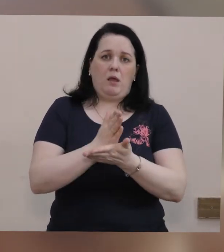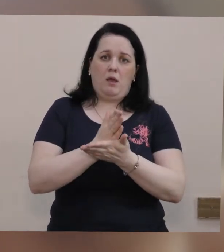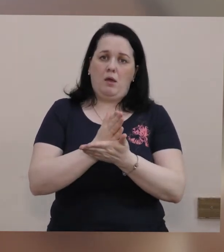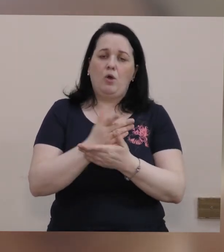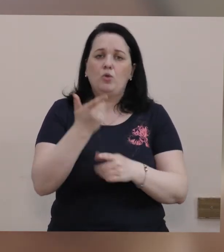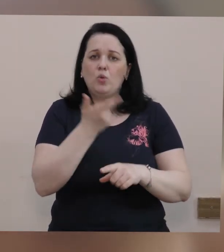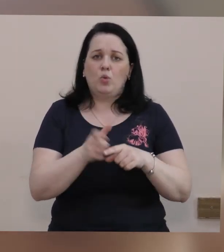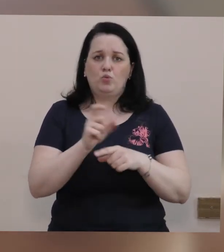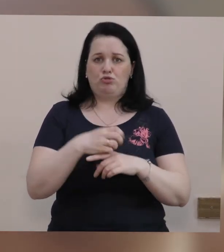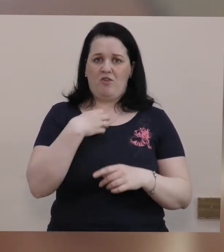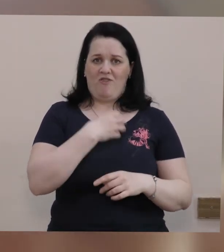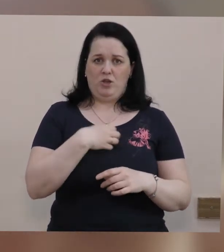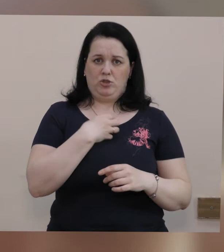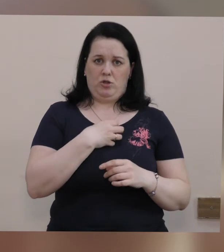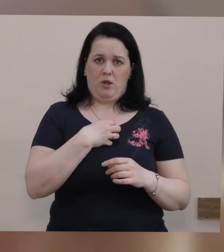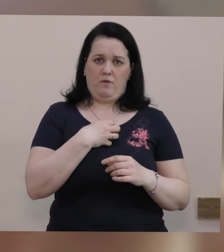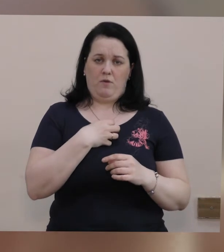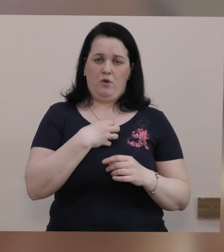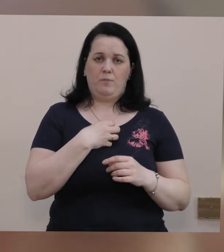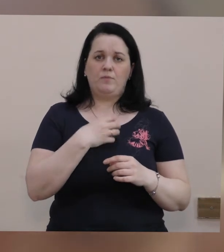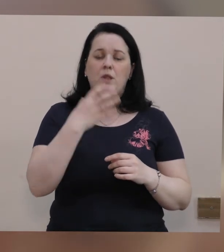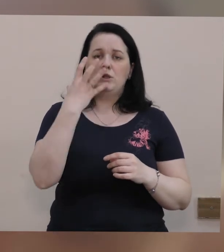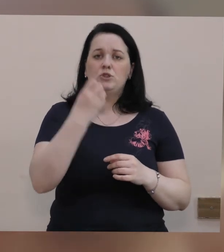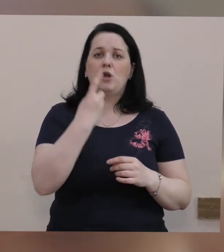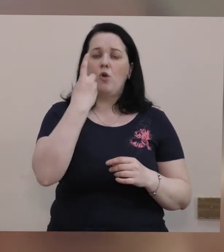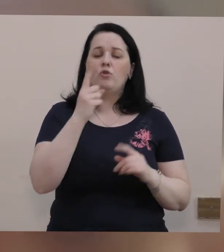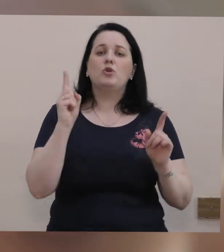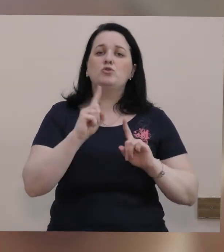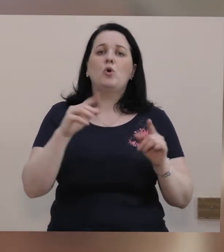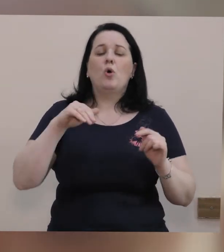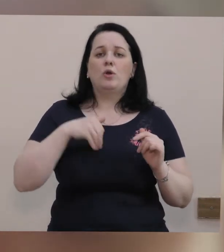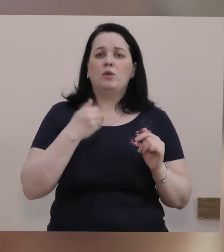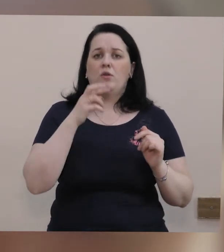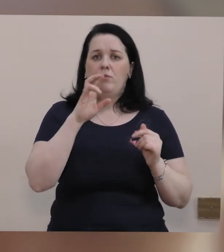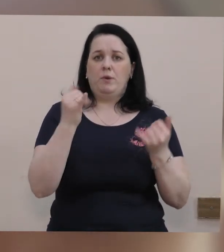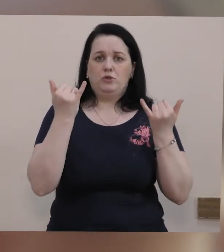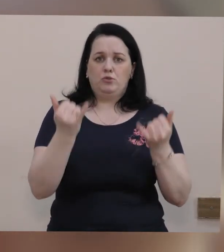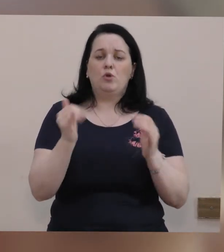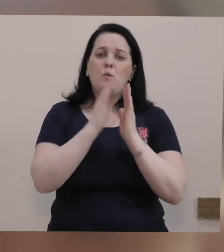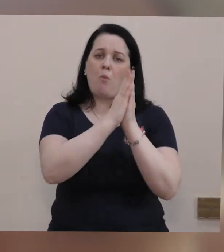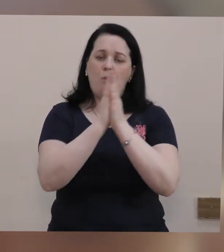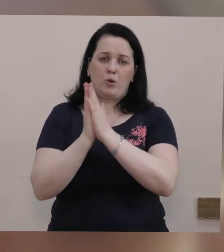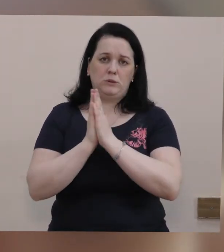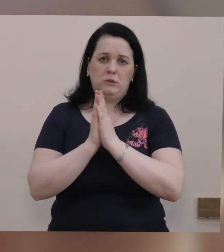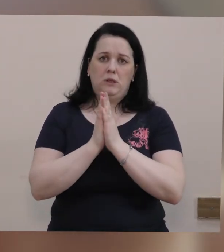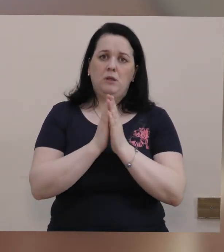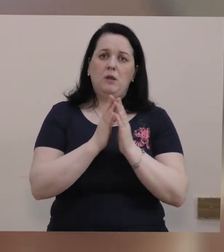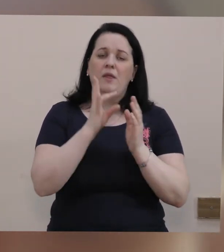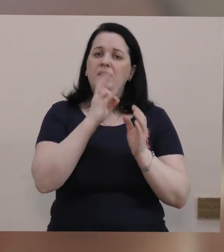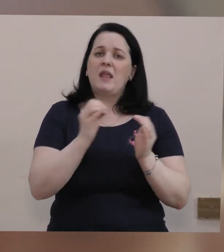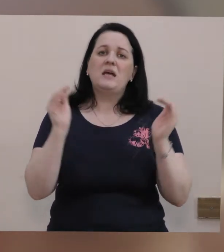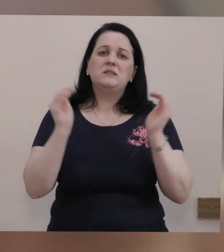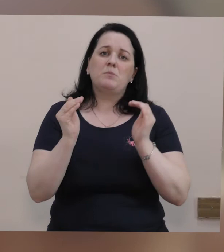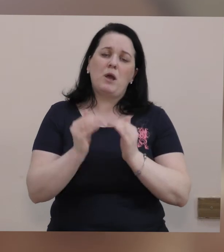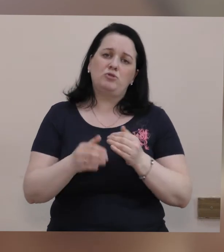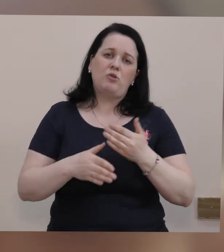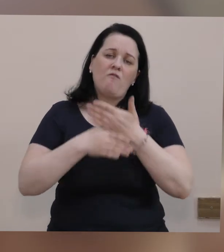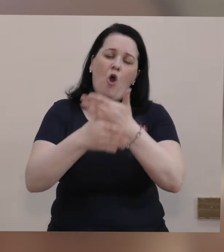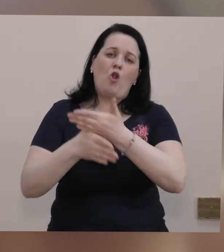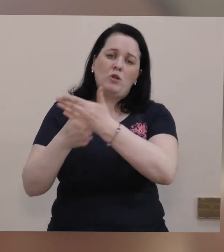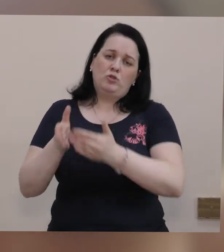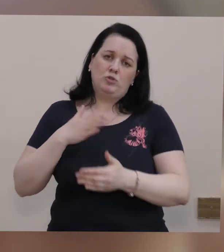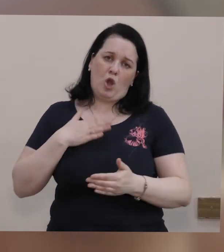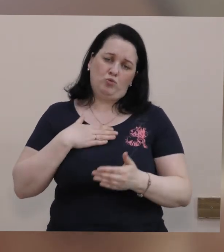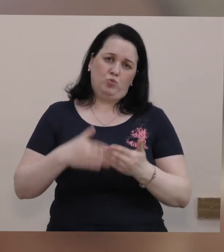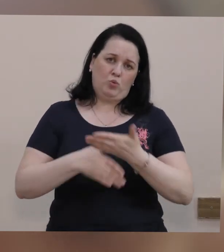дуже важливо. Ще одне, що я б хотів сьогодні попросити, не зменшувати волонтерську